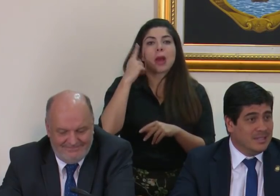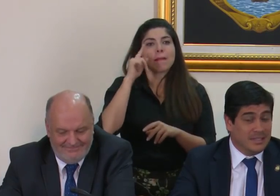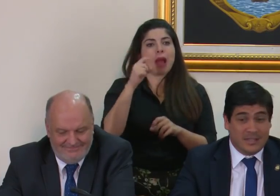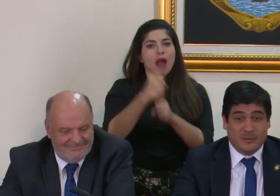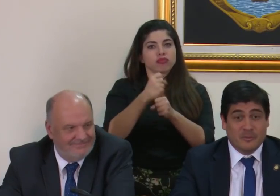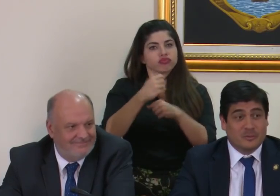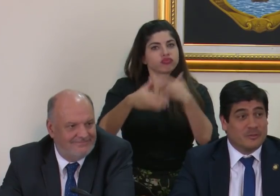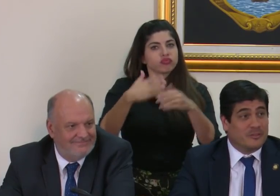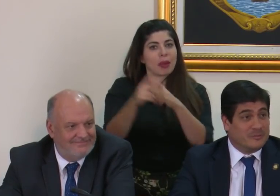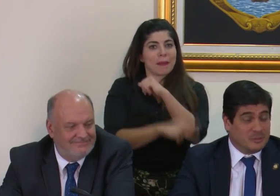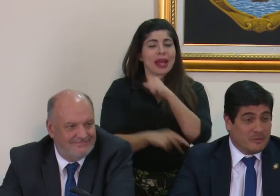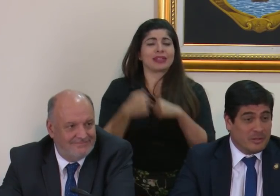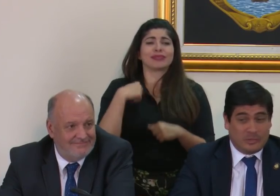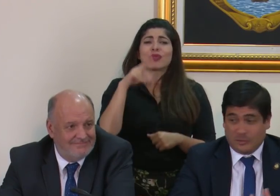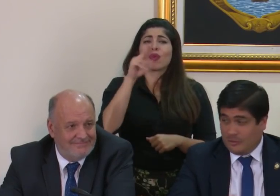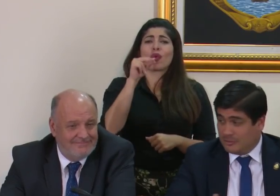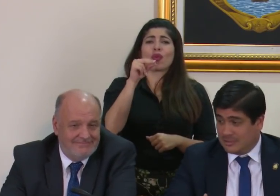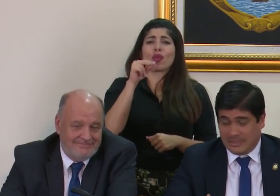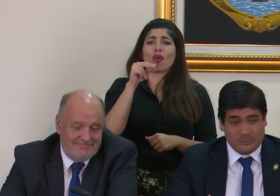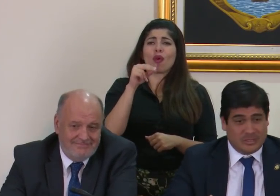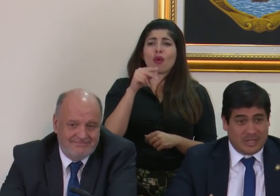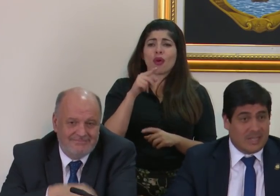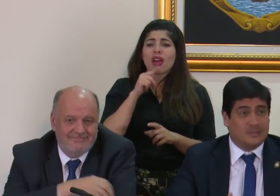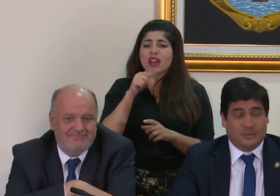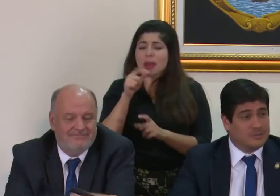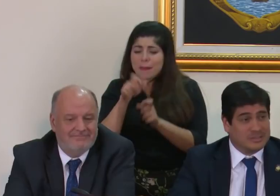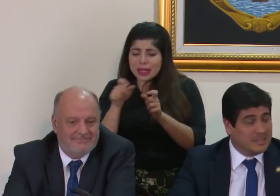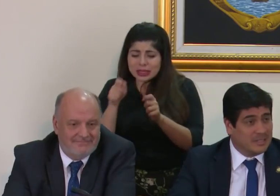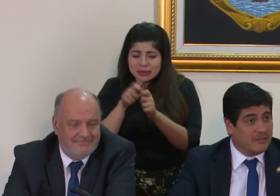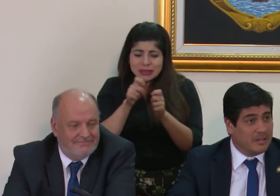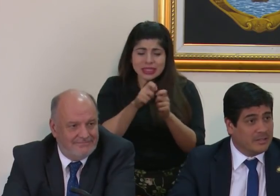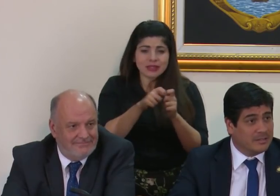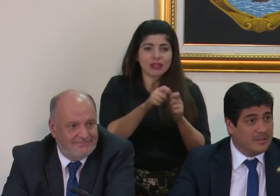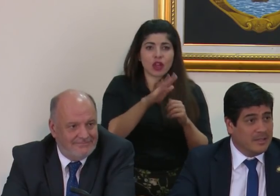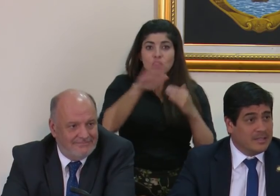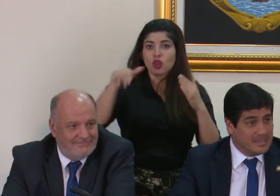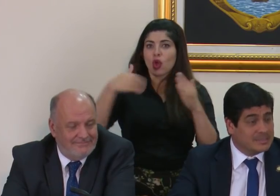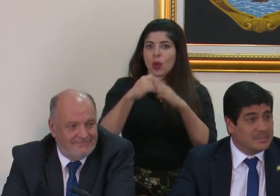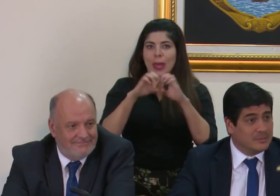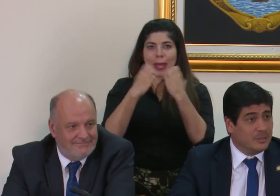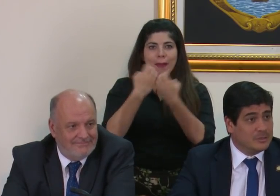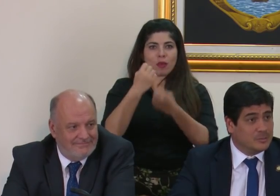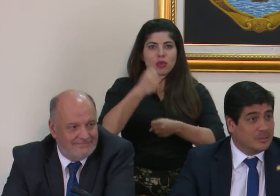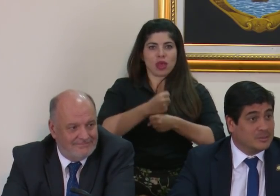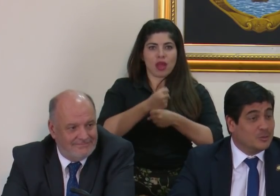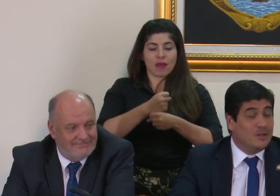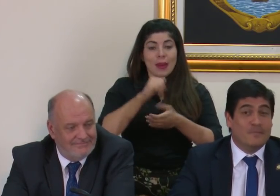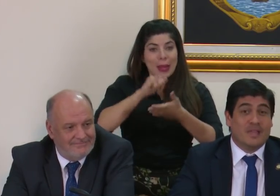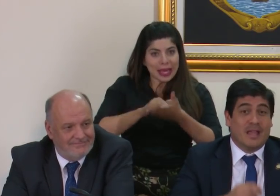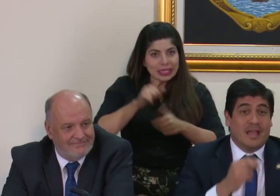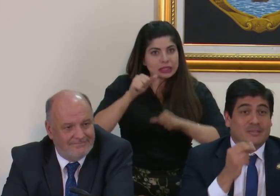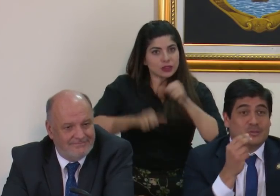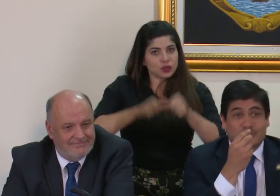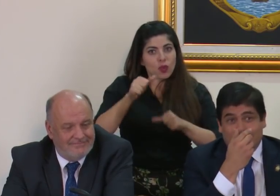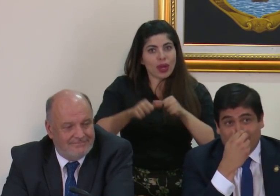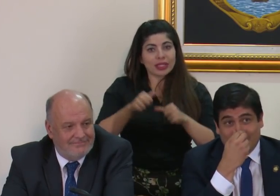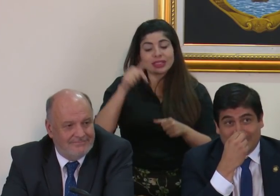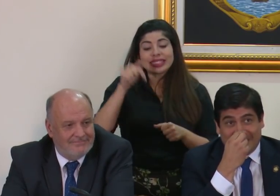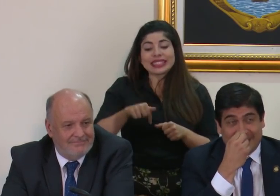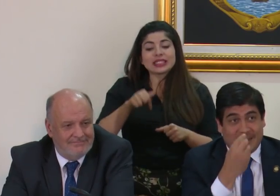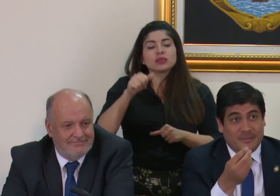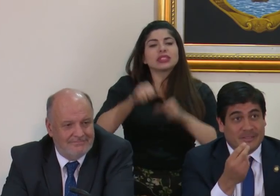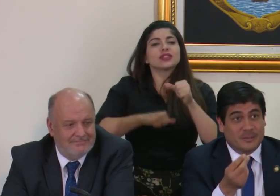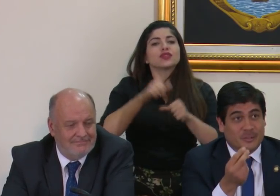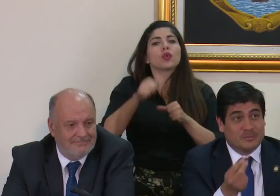y ahí no me estoy refiriendo a todos los que estamos acá, a todos los que están en el gabinete y ese es el esfuerzo, porque esto es un